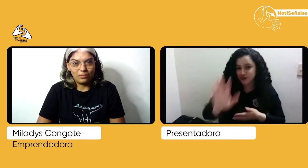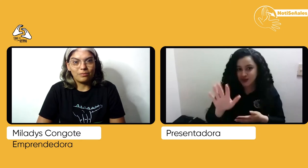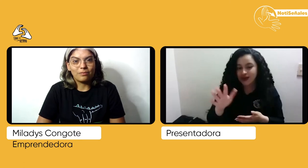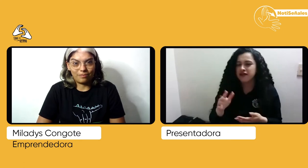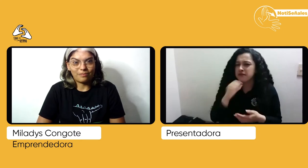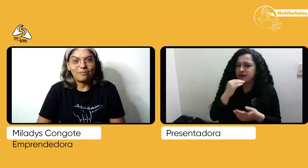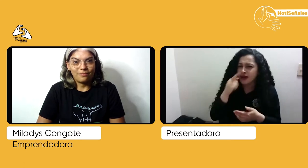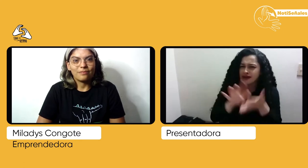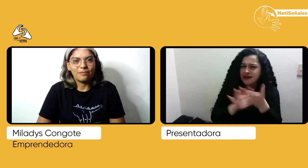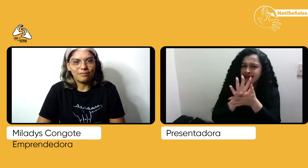¿Pero cuál es su seña?